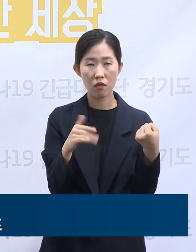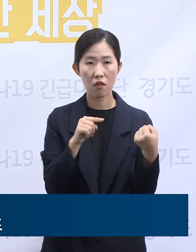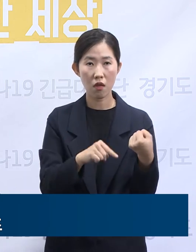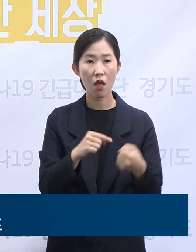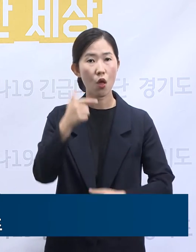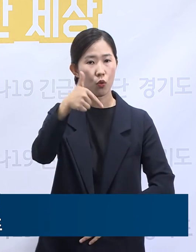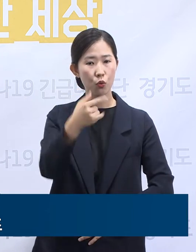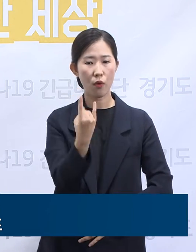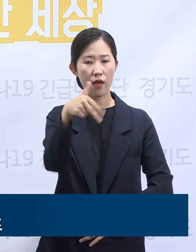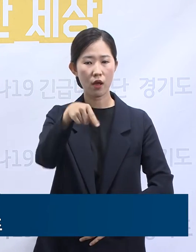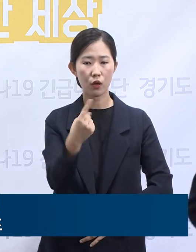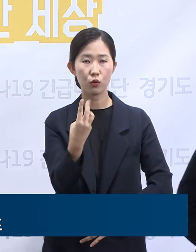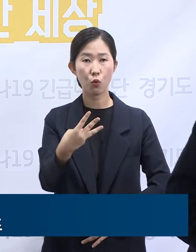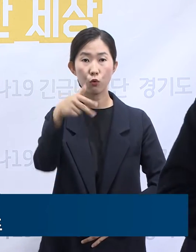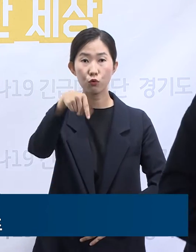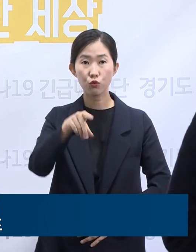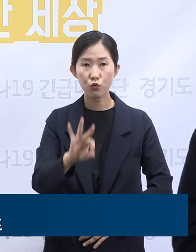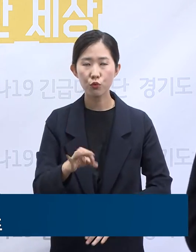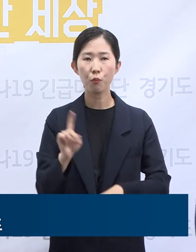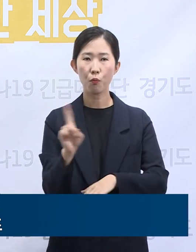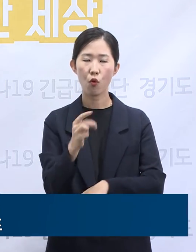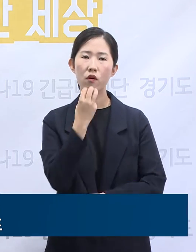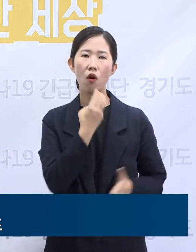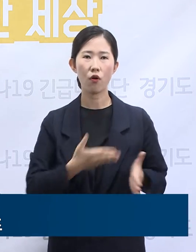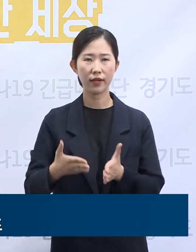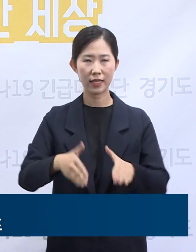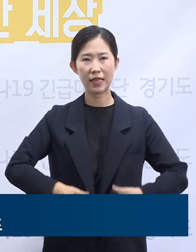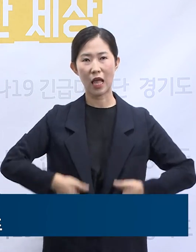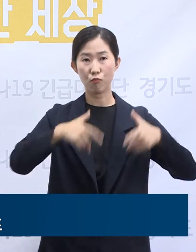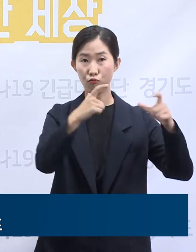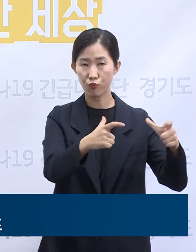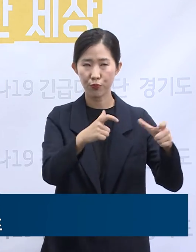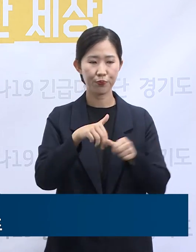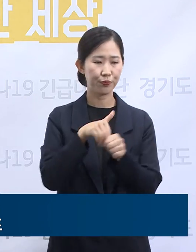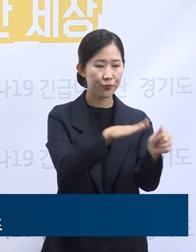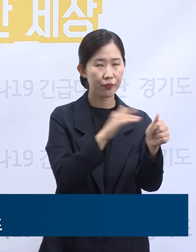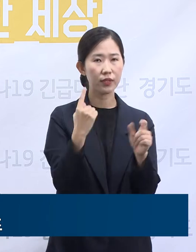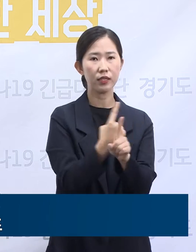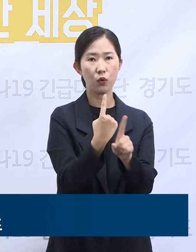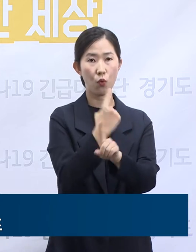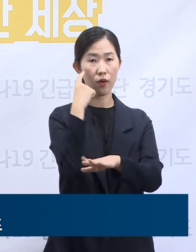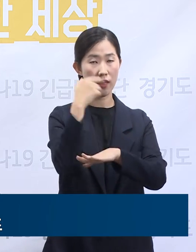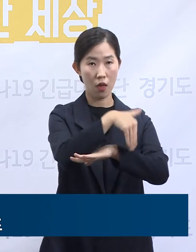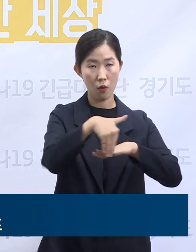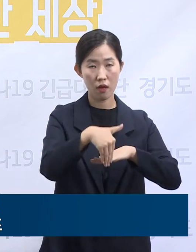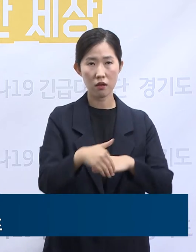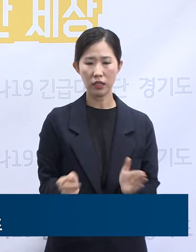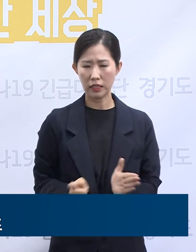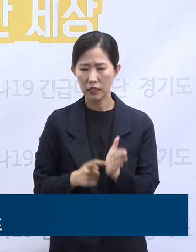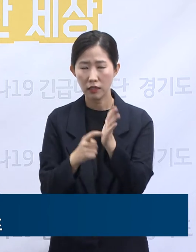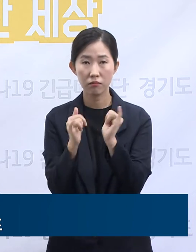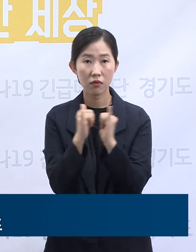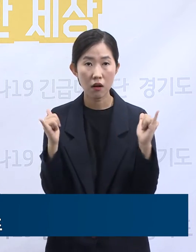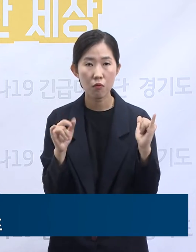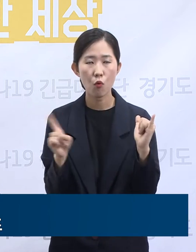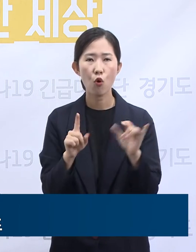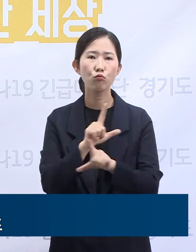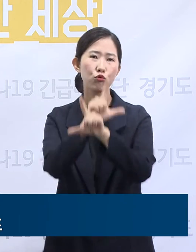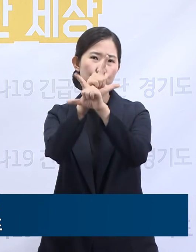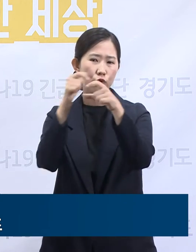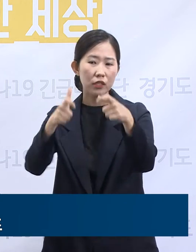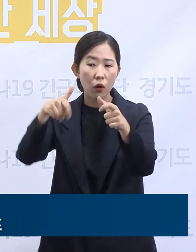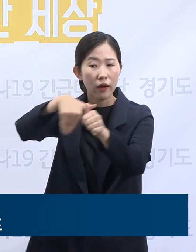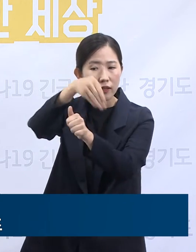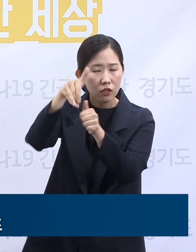권역외상센터로 이송치료할 계획이며 응급환자에 대해서는 경기 북부지역 응급의료기관의 진료협조를